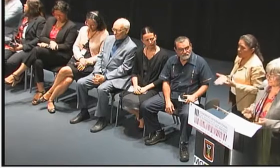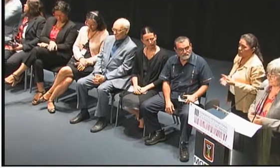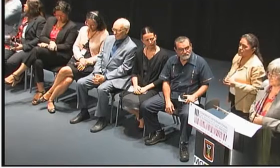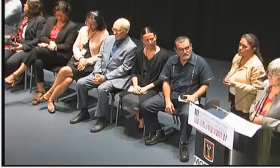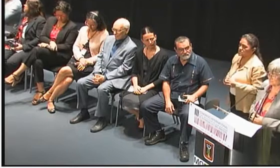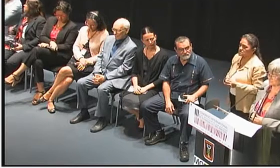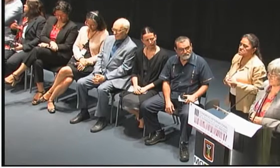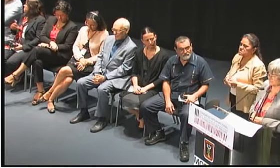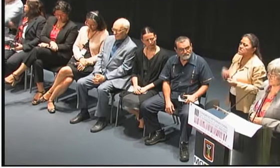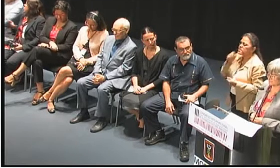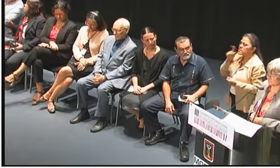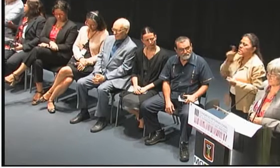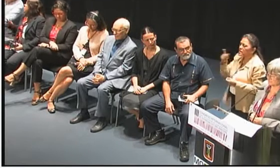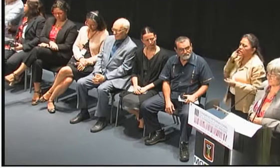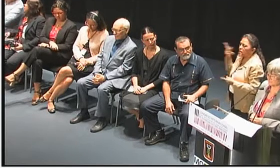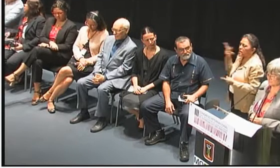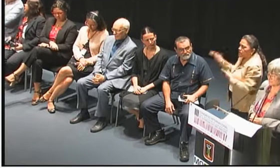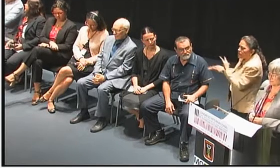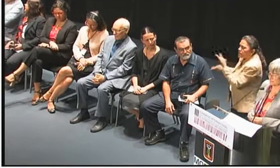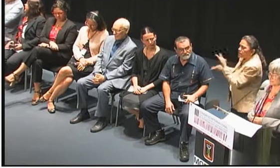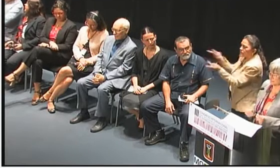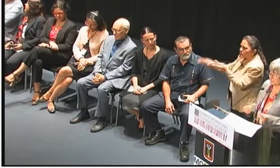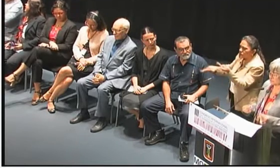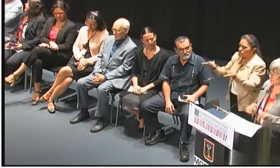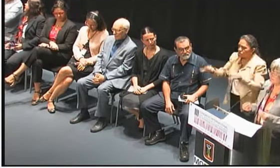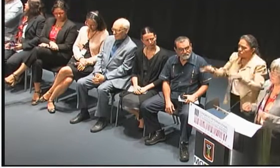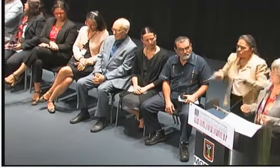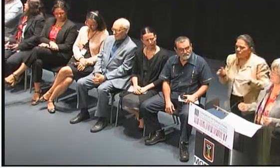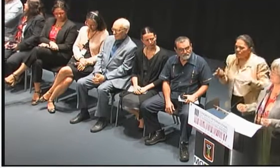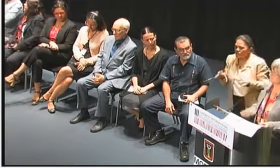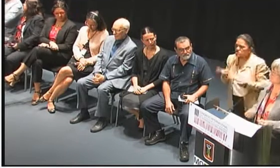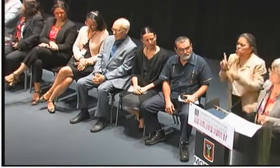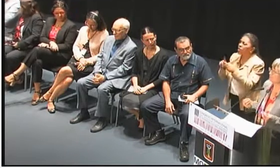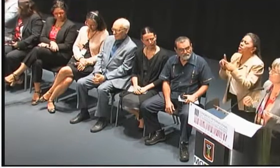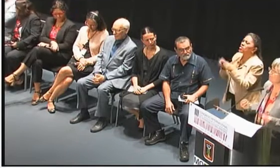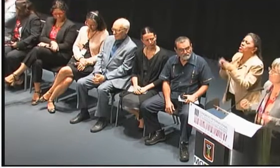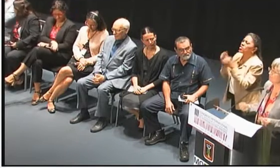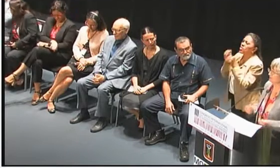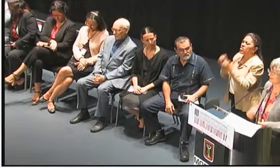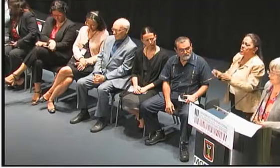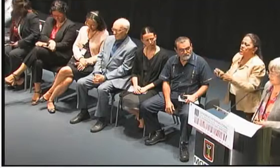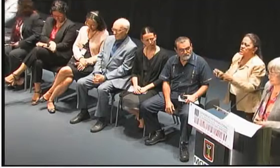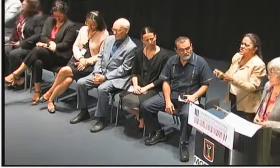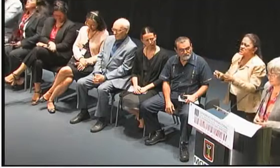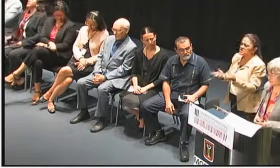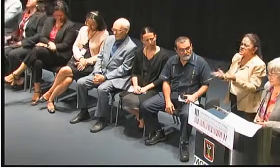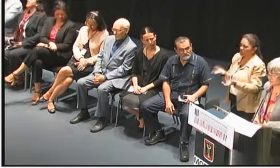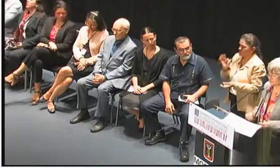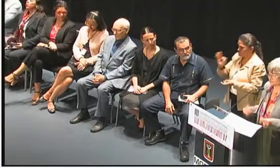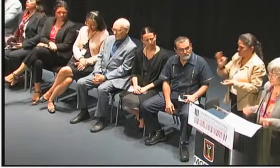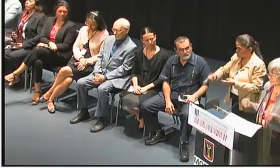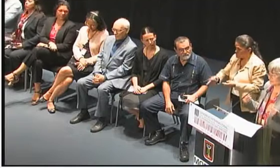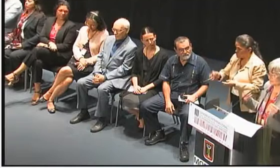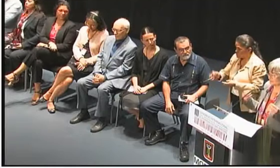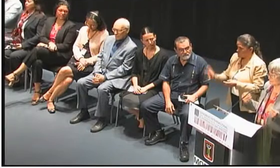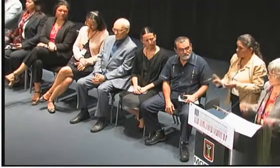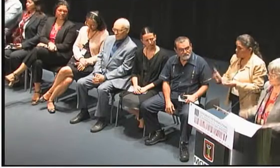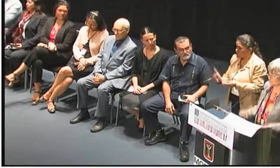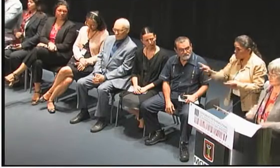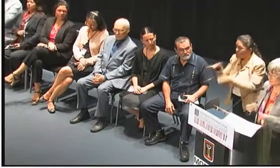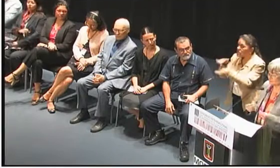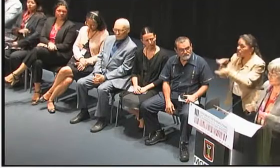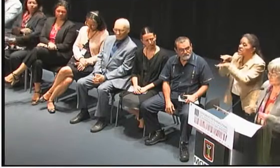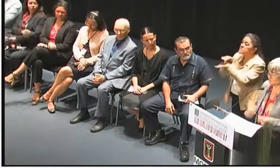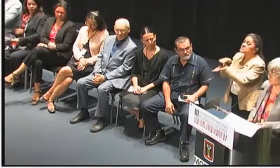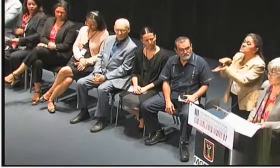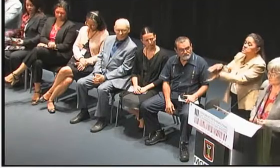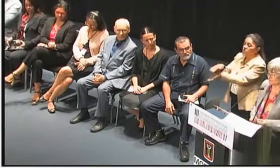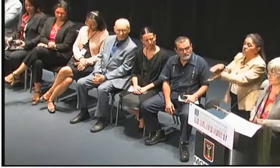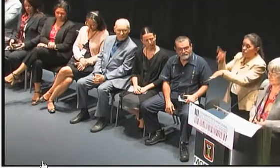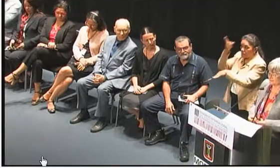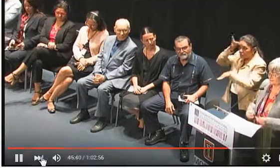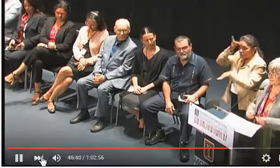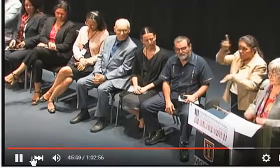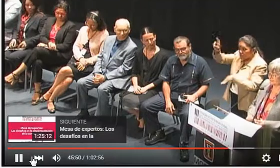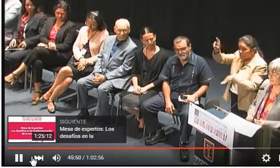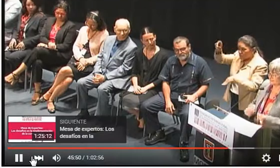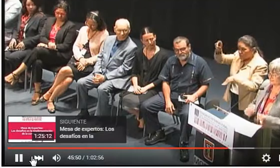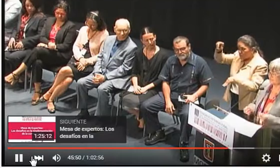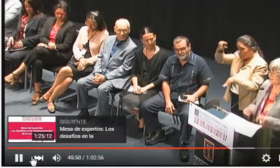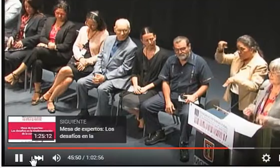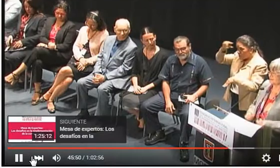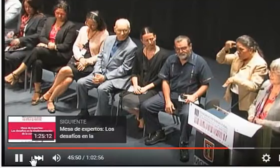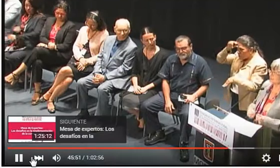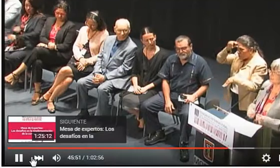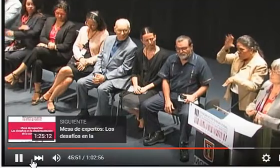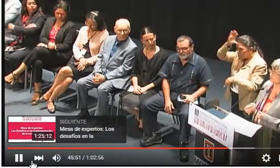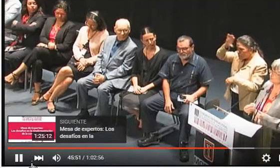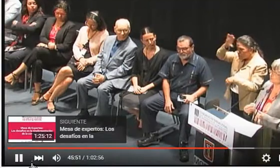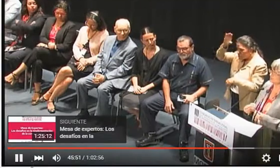Preguntamos también, ¿dónde está la discusión pública sobre la propiedad intelectual de estas